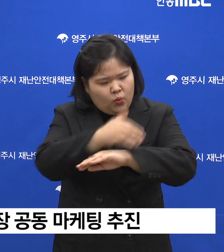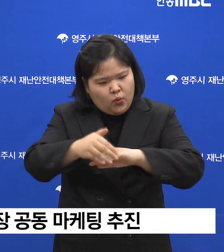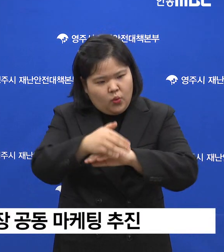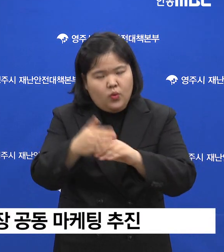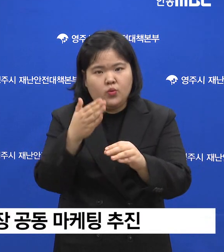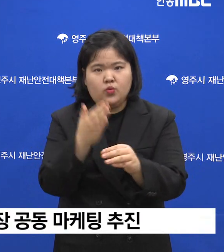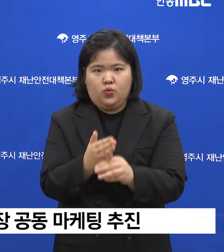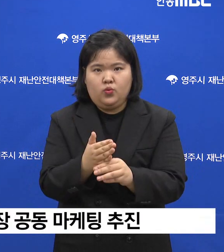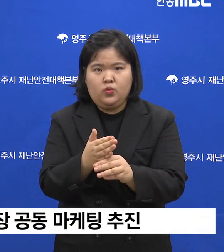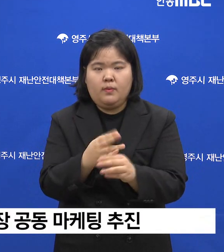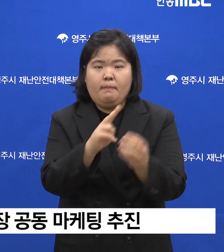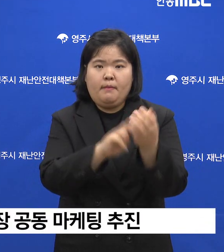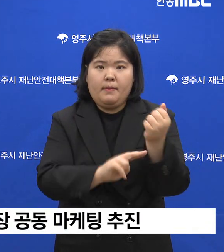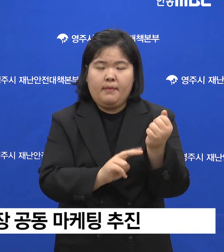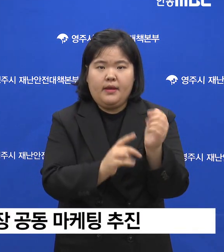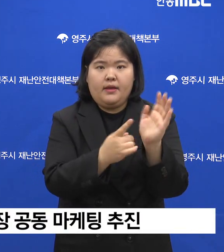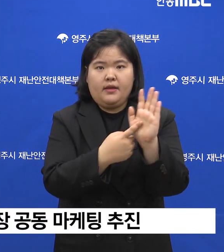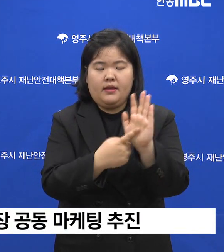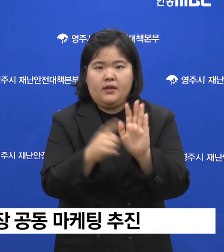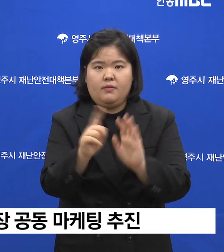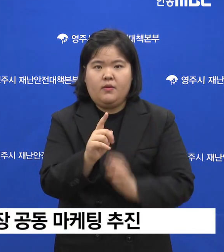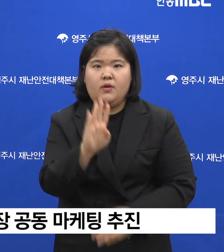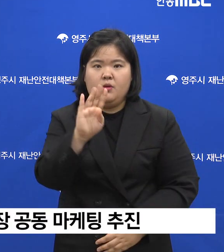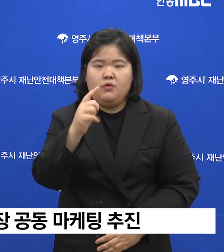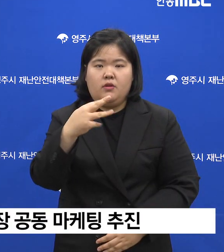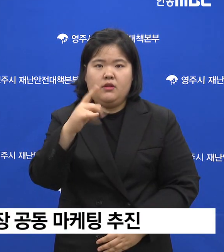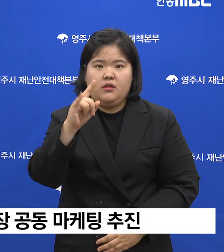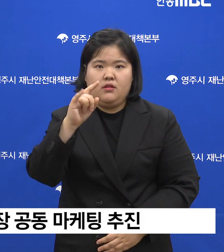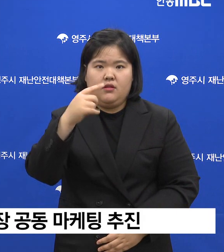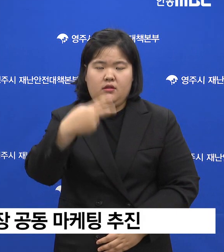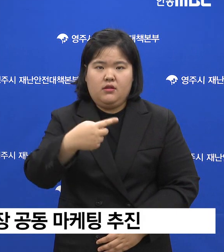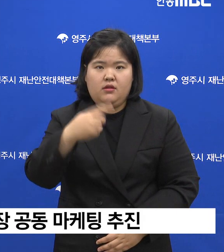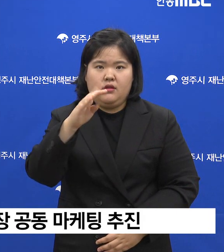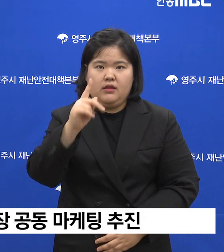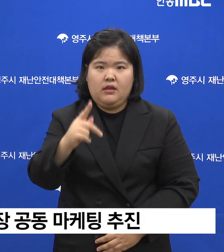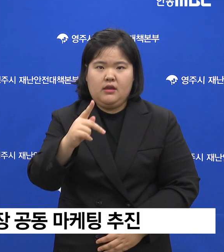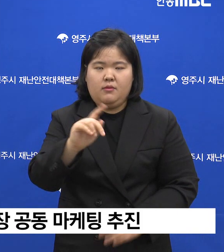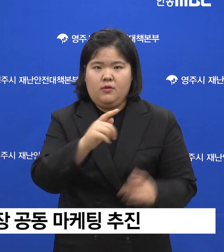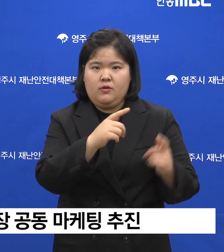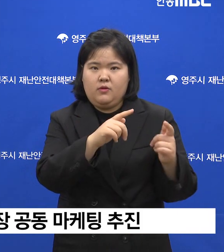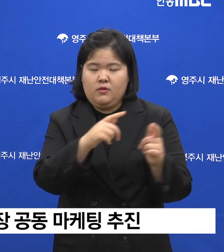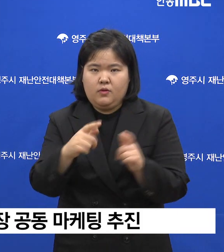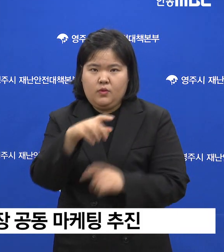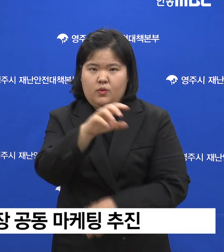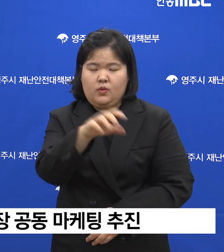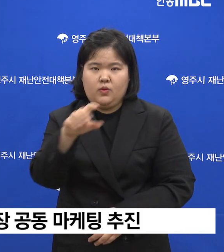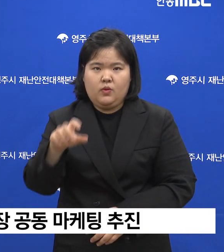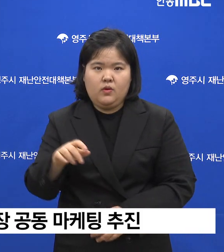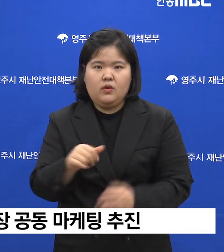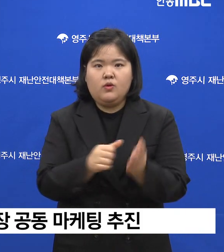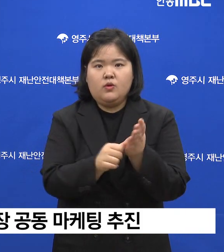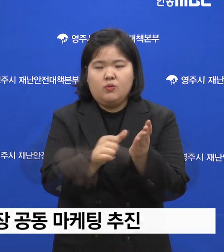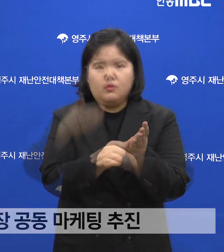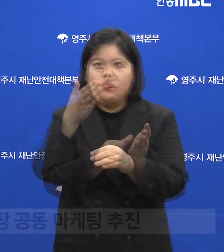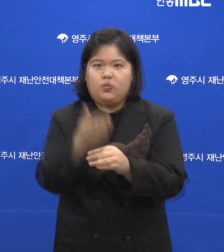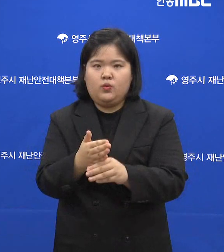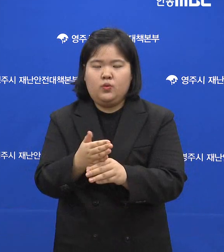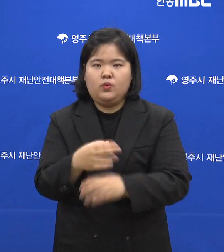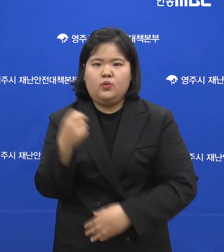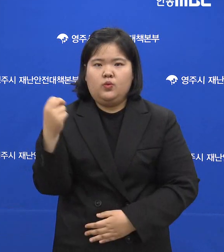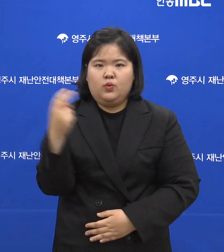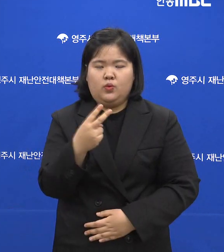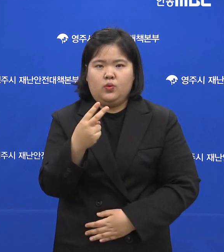판촉행사는 브랜드K, 백년가게 등 중소기업, 소상공인 제품 특별판매점뿐만 아니라